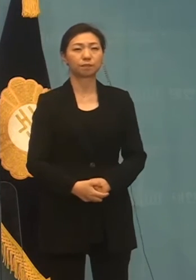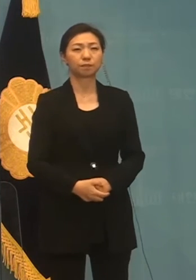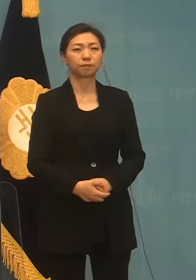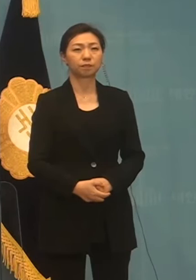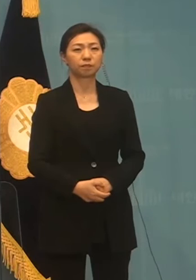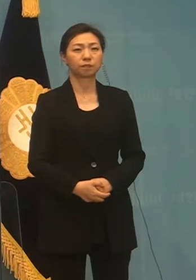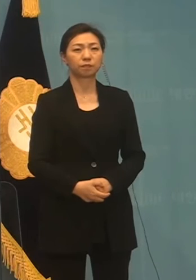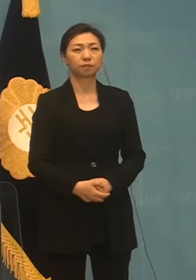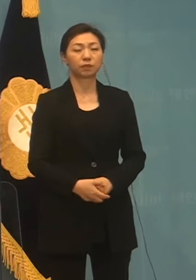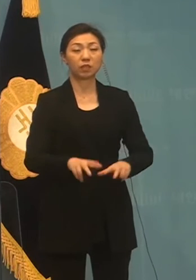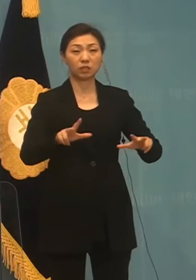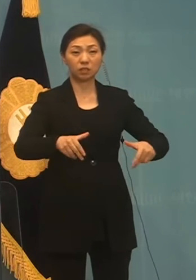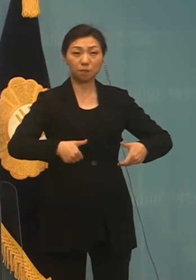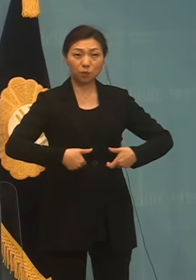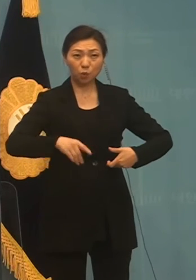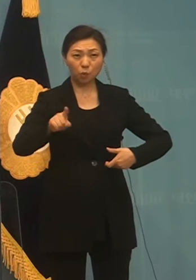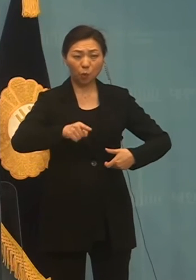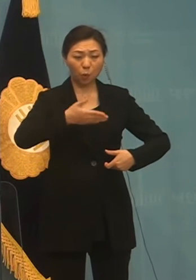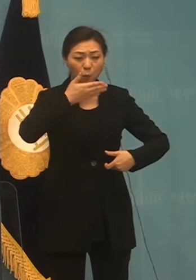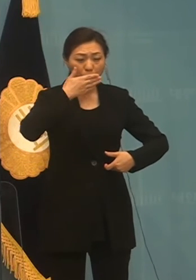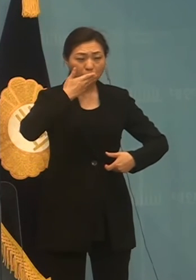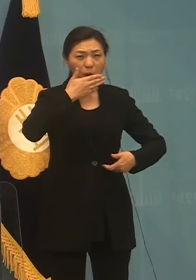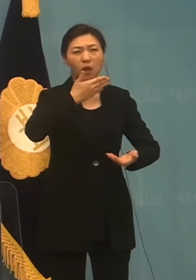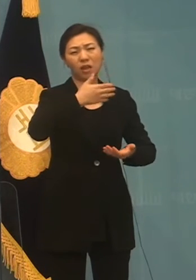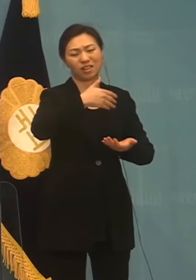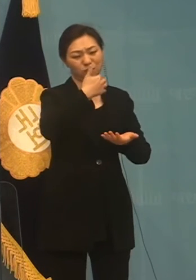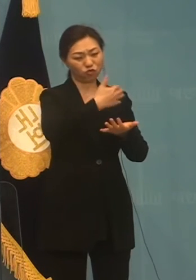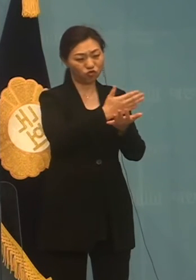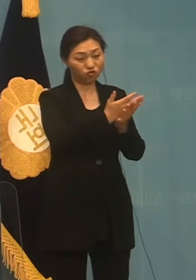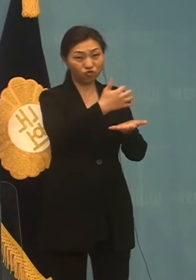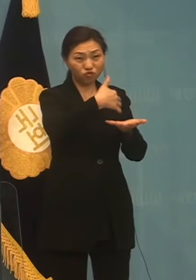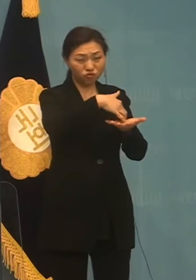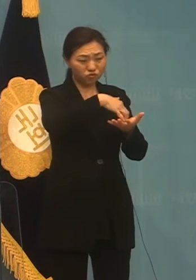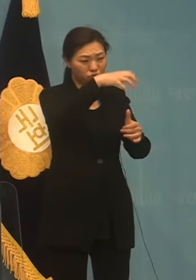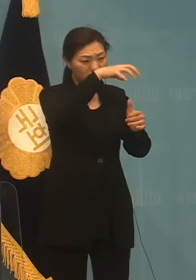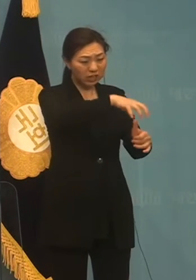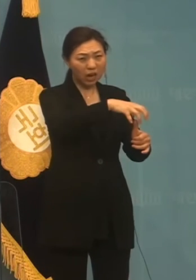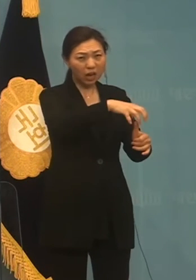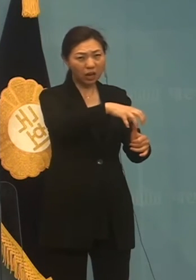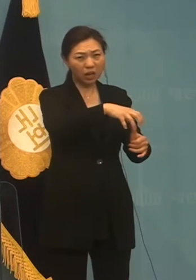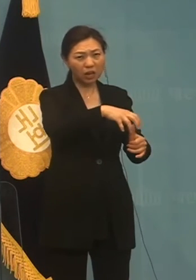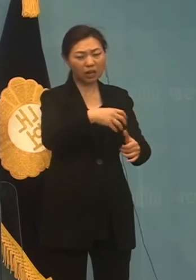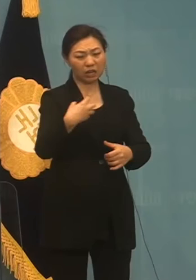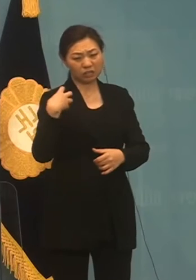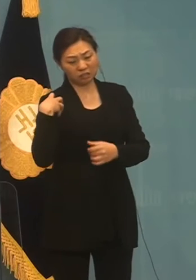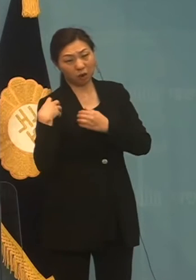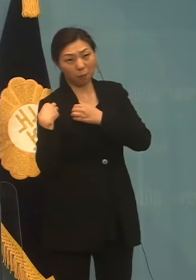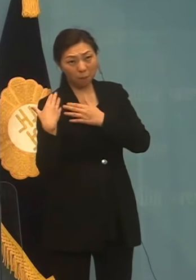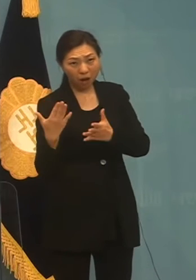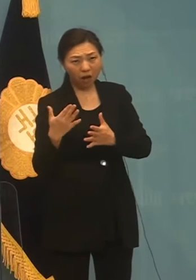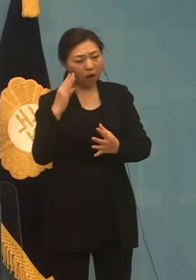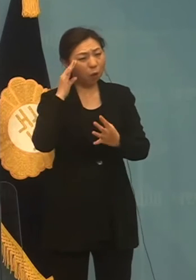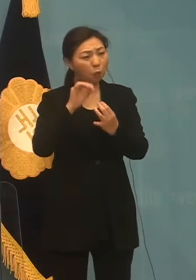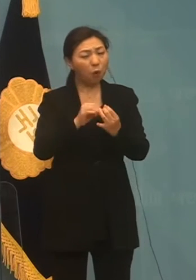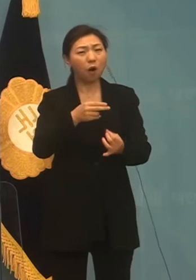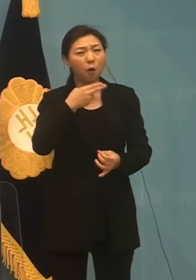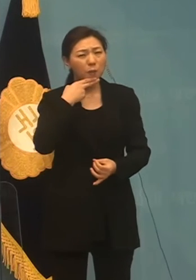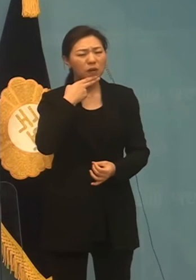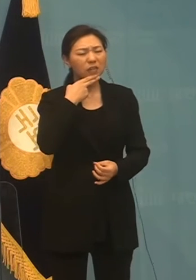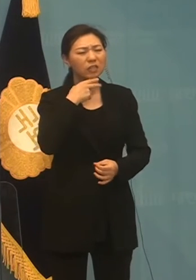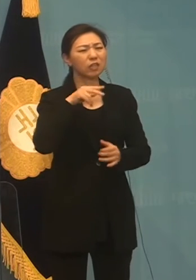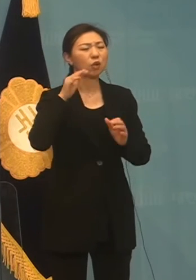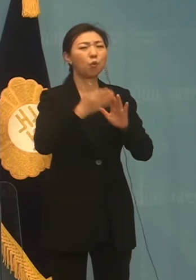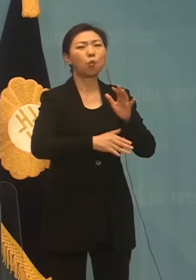지금 필요한 것은 음식점 청년제 같은 무공간 무책임의 규제가 아닙니다. 대선